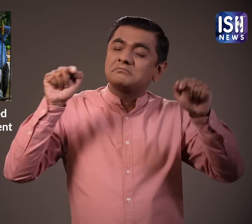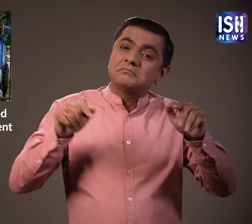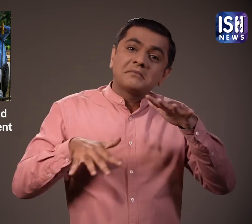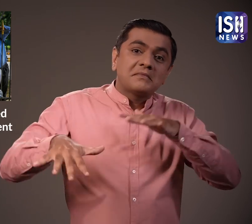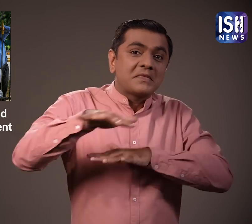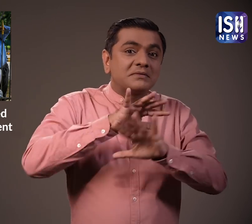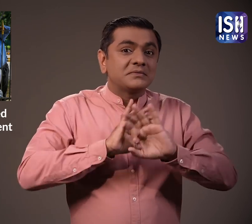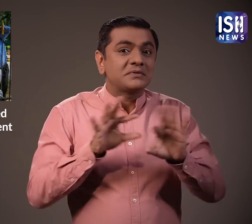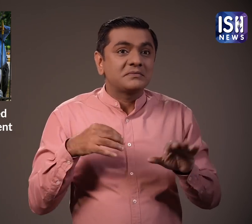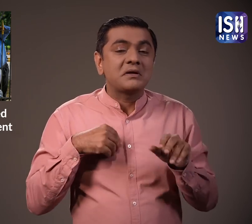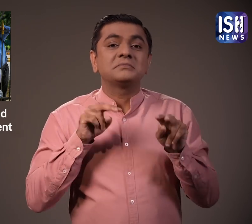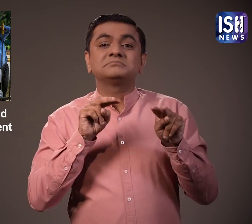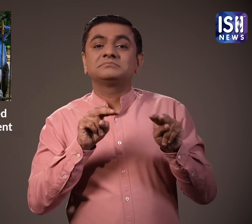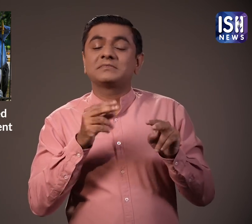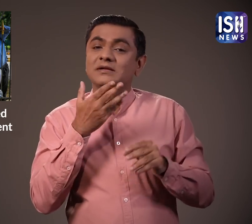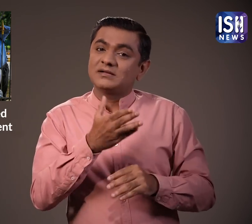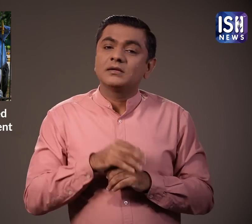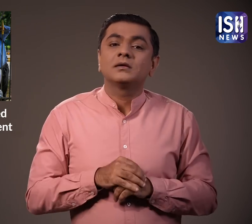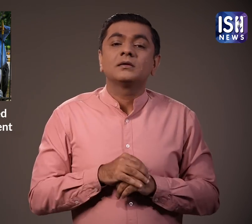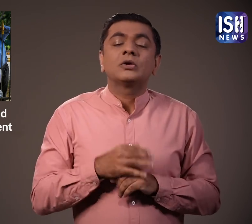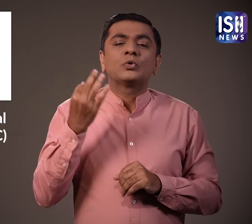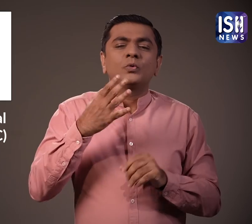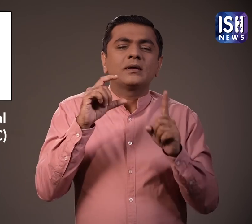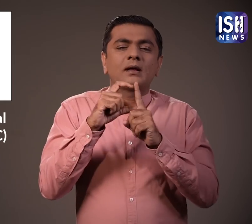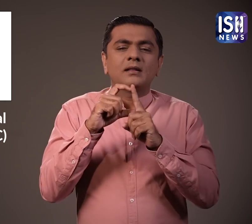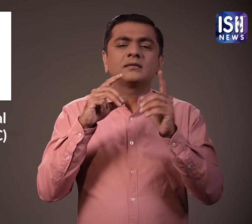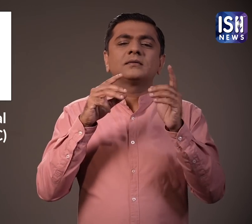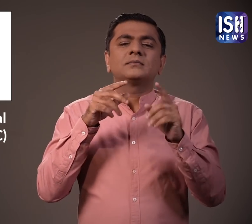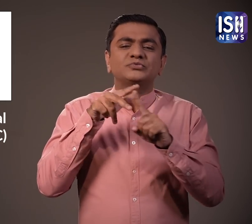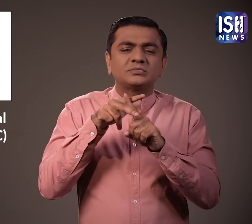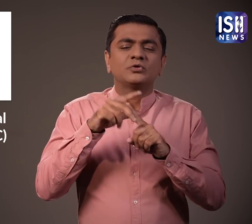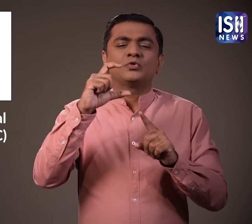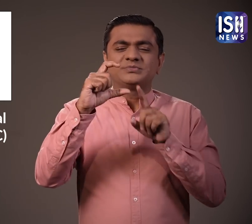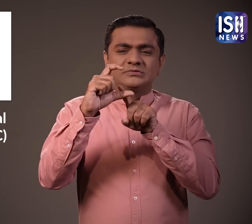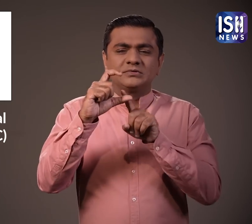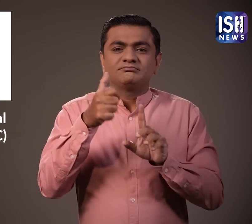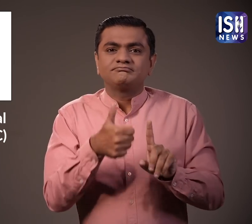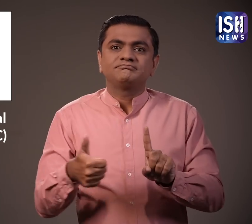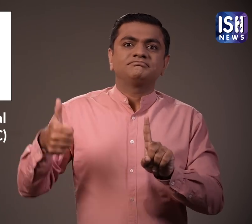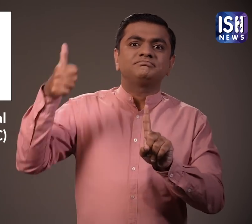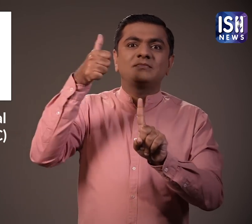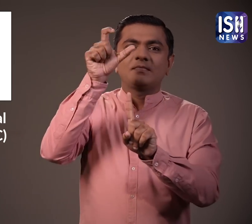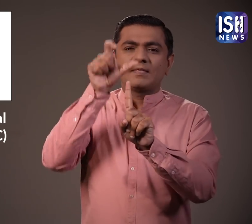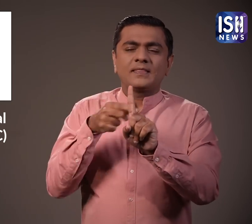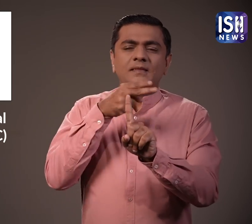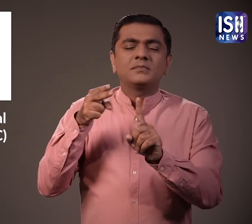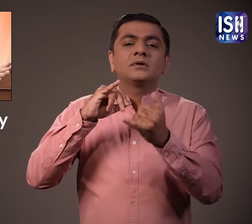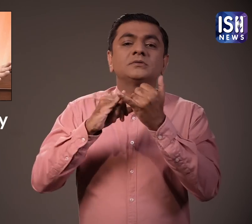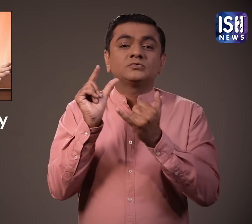इसके लिए सब कुछ मौजूद है नई दिल्ली नगर निगम के अध्यक्ष सतीश उपाध्ये ने कहा